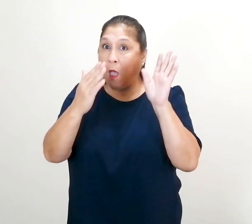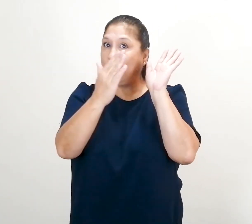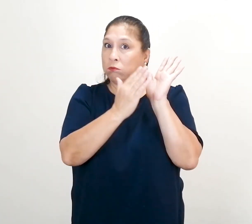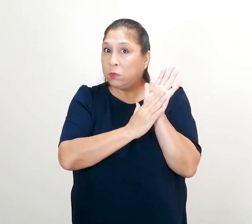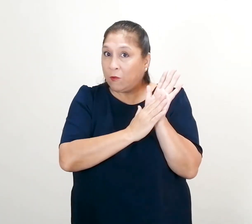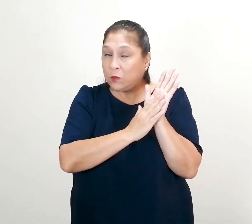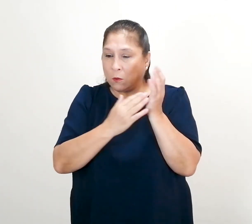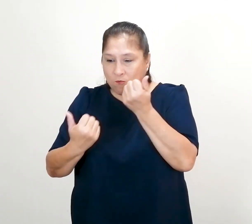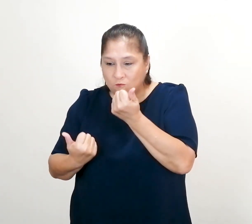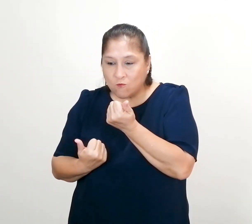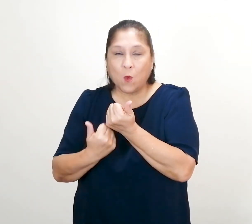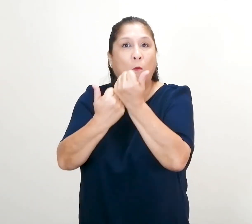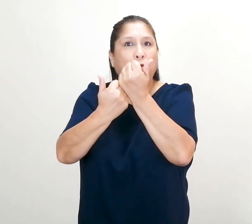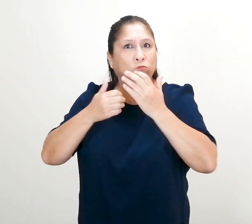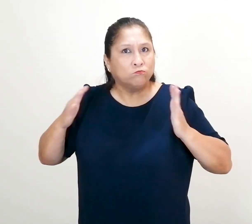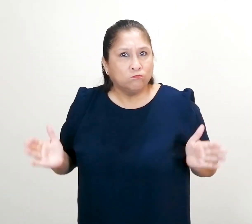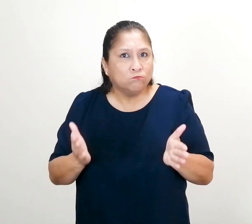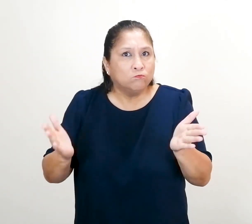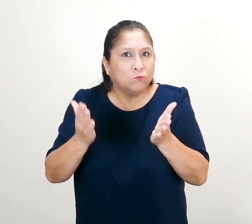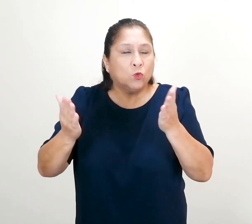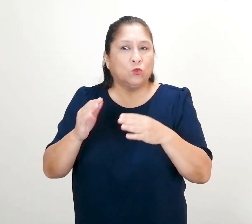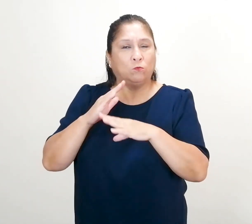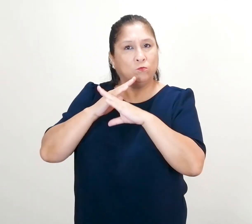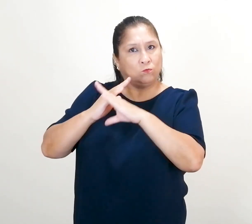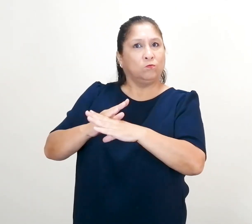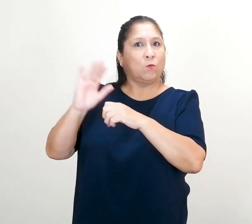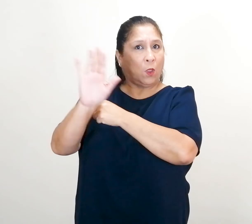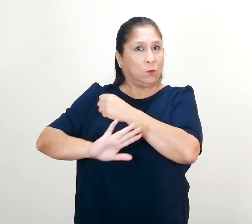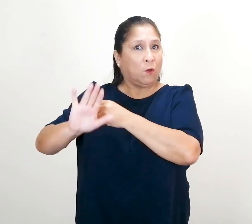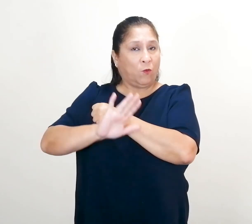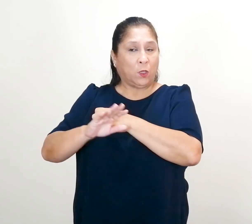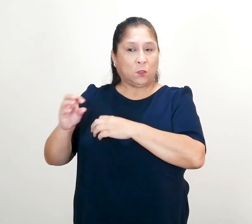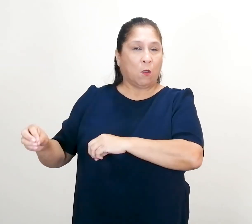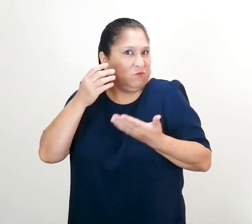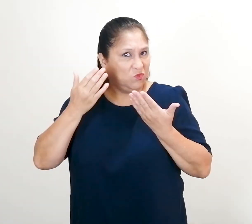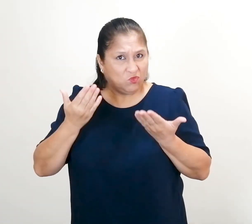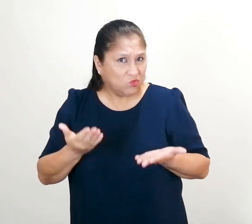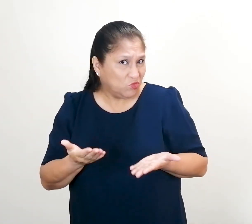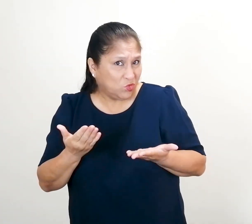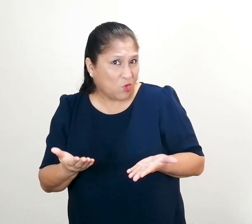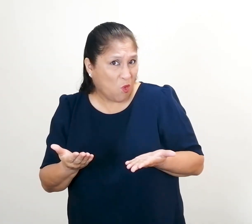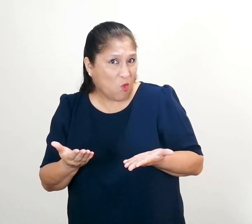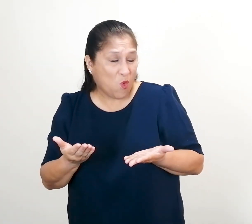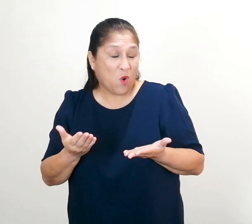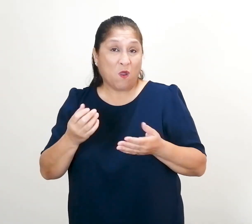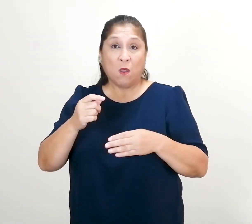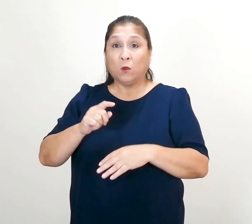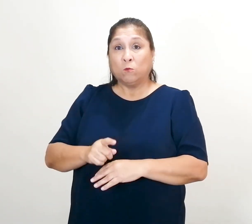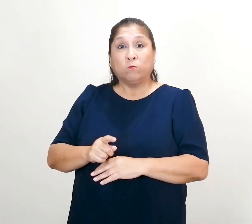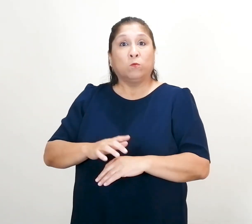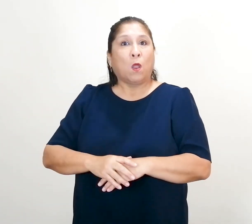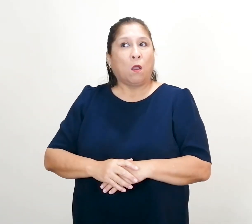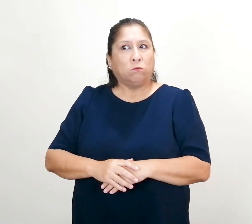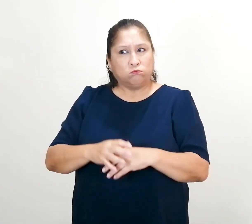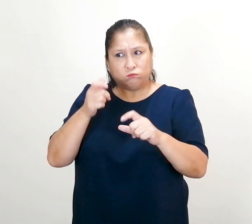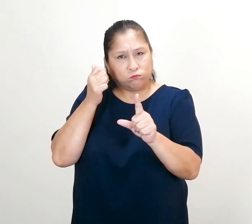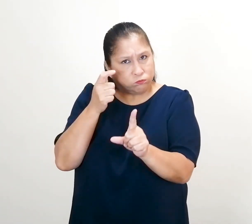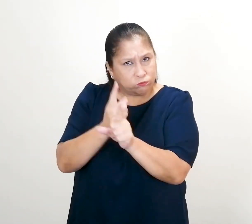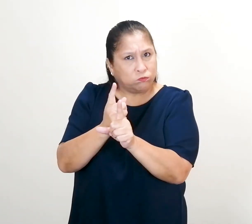contribuye a la promoción, defensa y o restitución del derecho a acceder a una educación adecuada y de